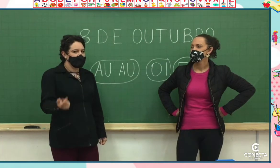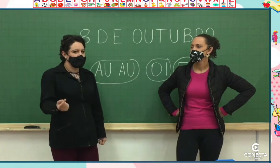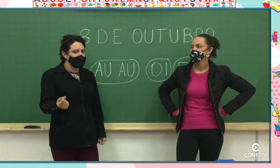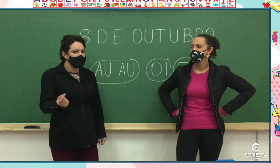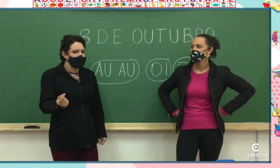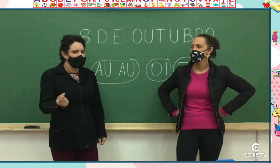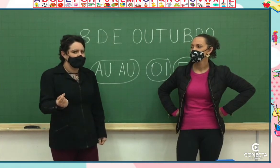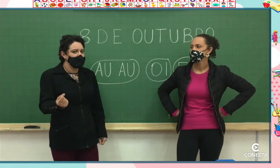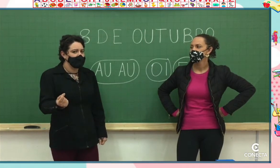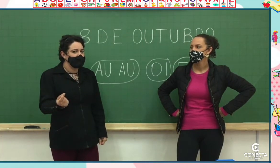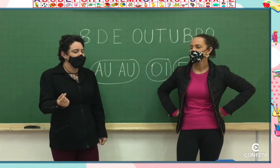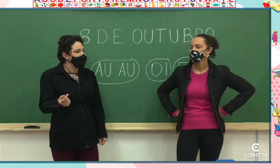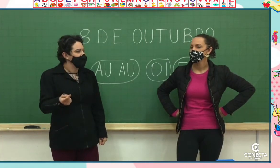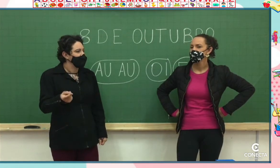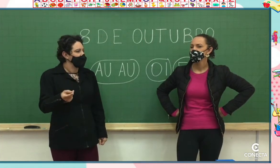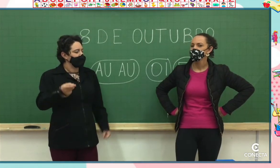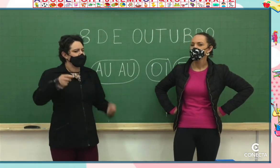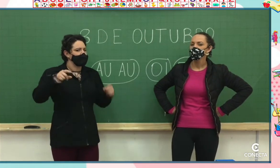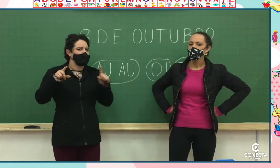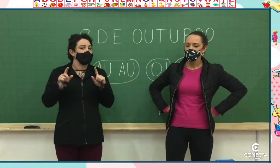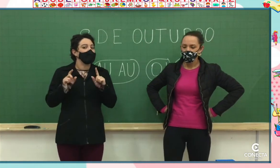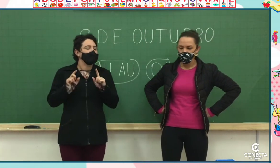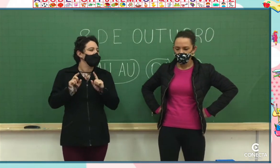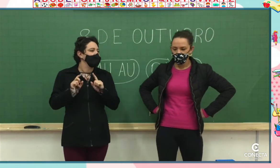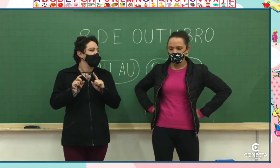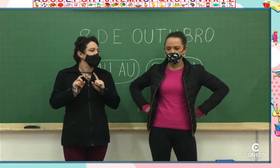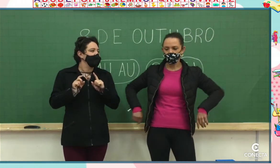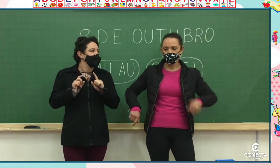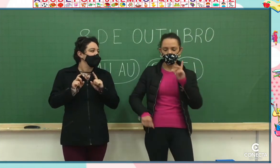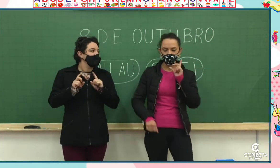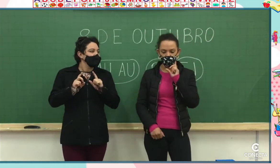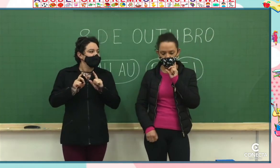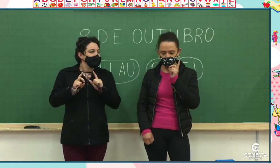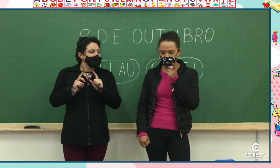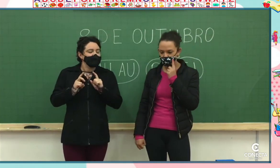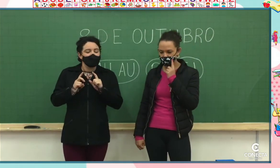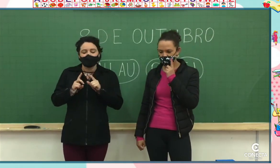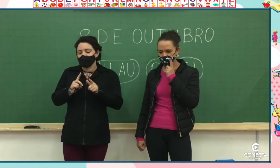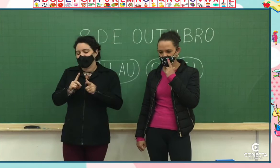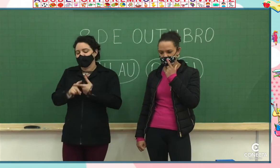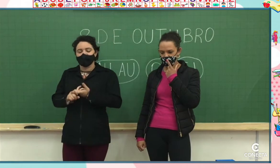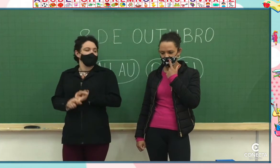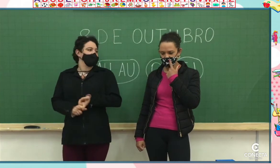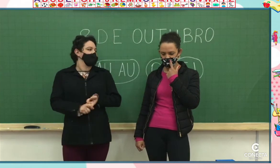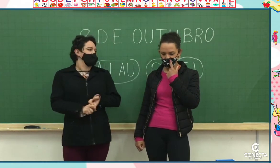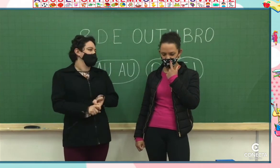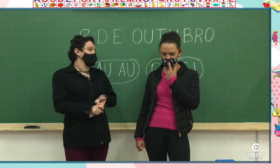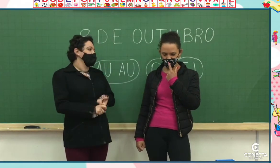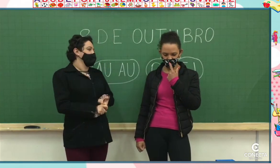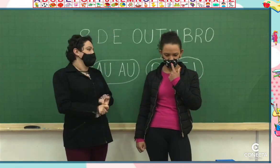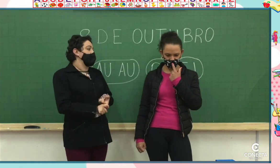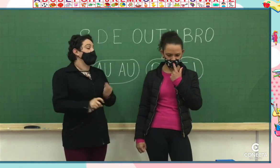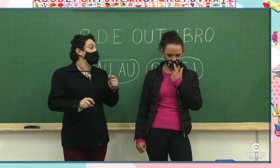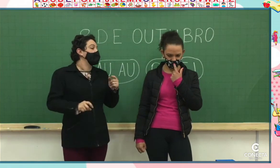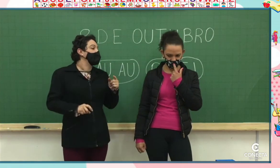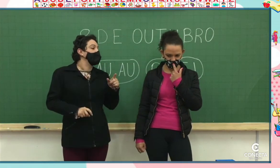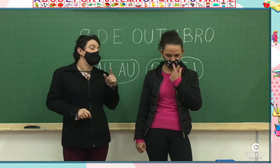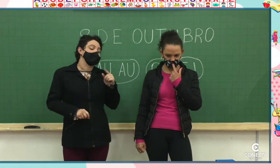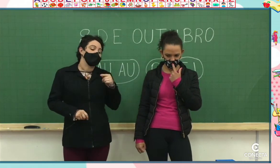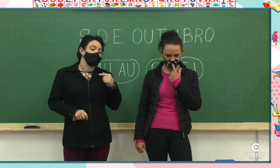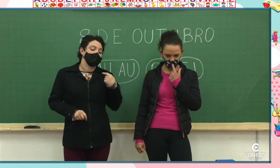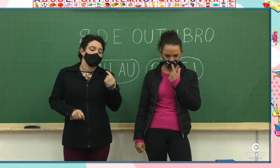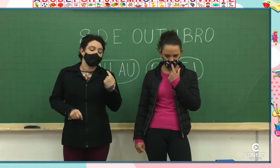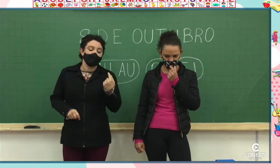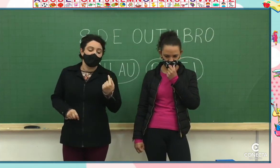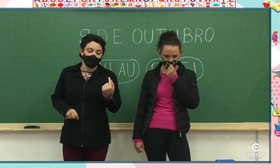era a cor do caminhão caçamba. Quebrou o você falou? Qual era a cor, será? A cor